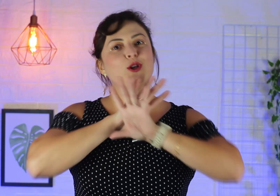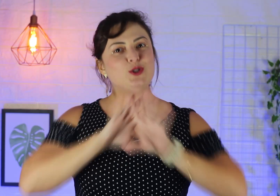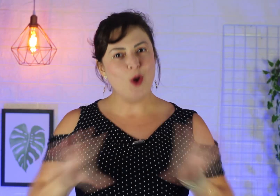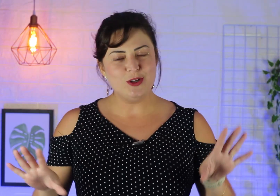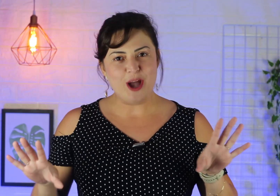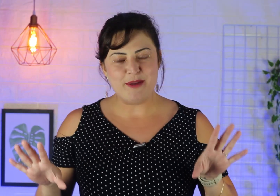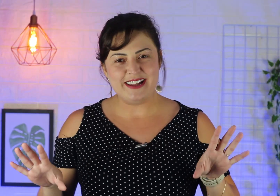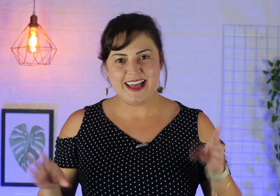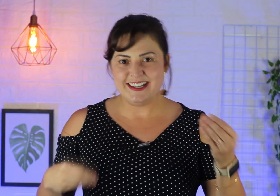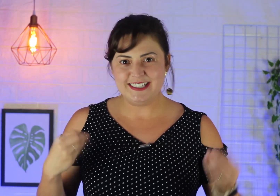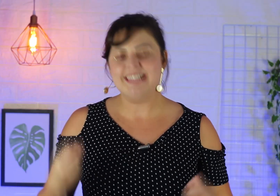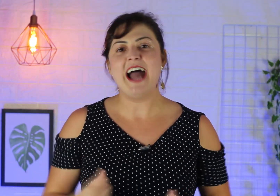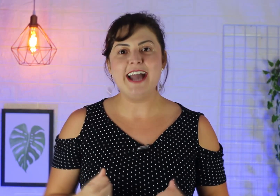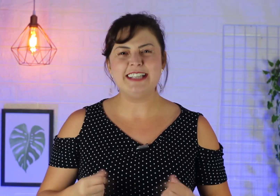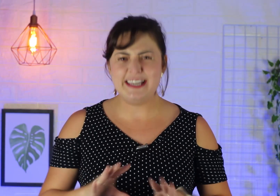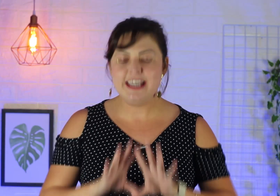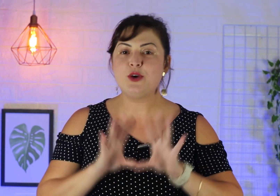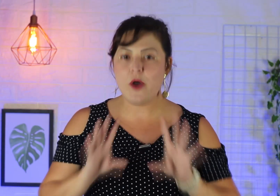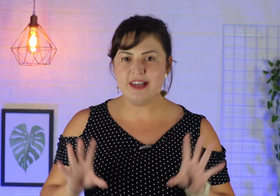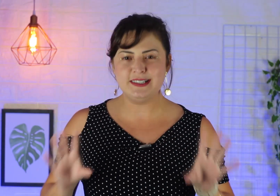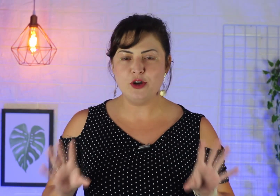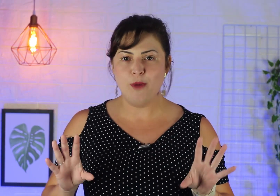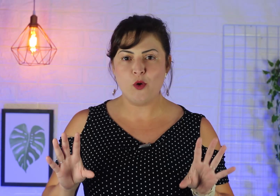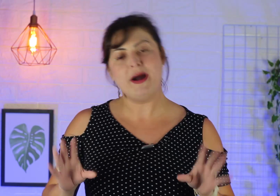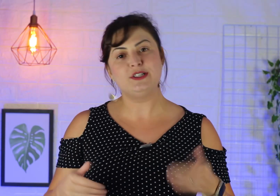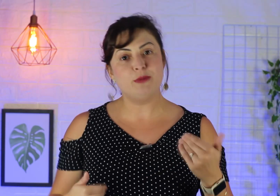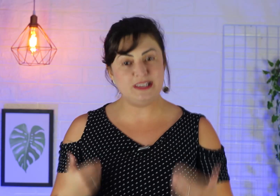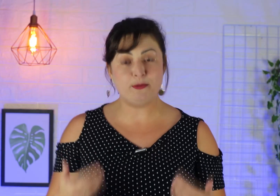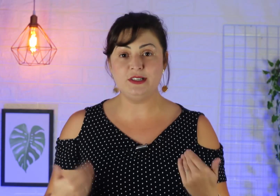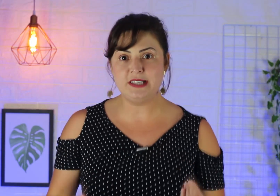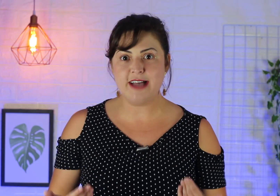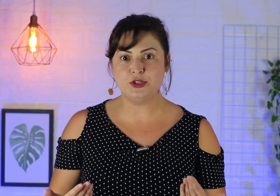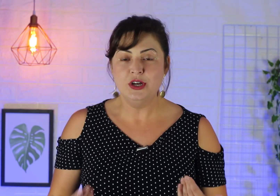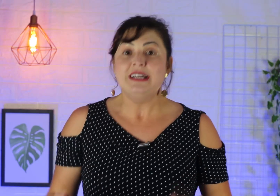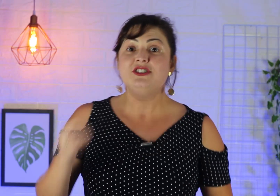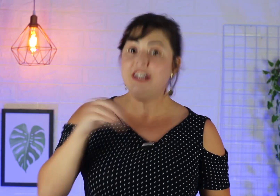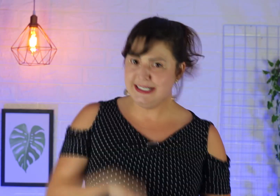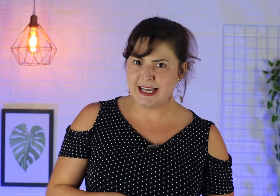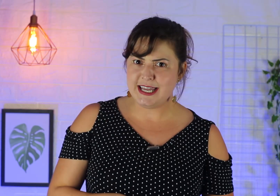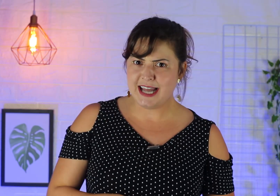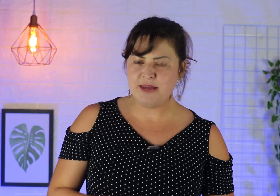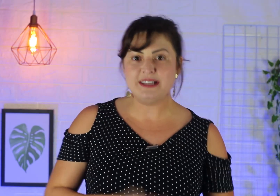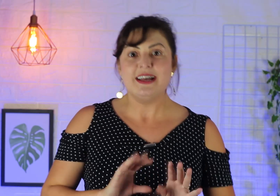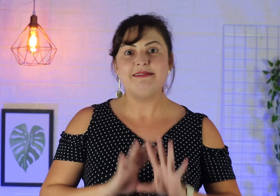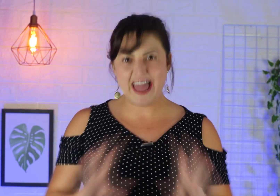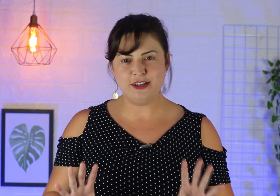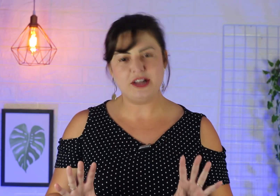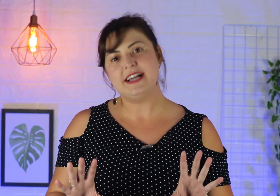Gostou de aprender esses sinais aqui e conhecer um pouco mais sobre esse processo de inserir a Libras dentro da